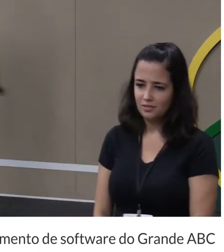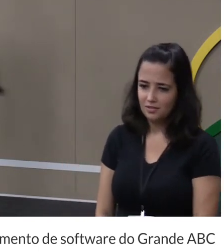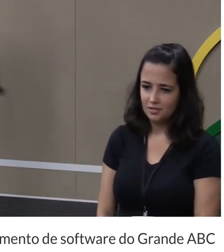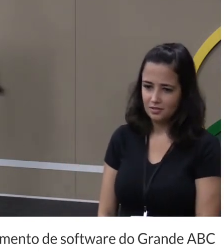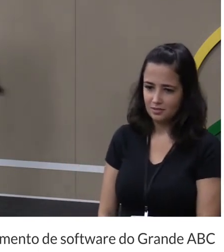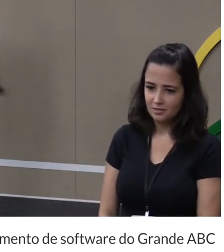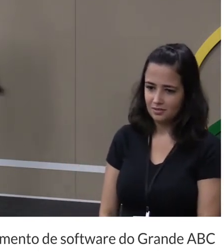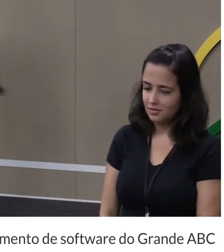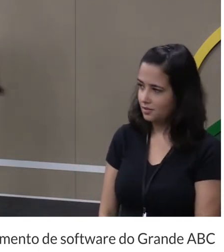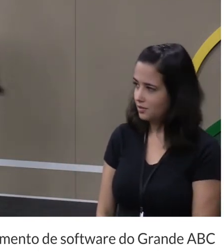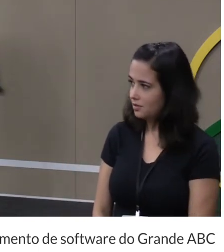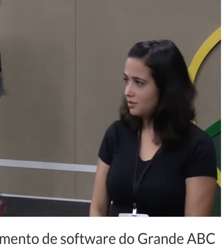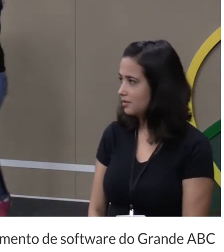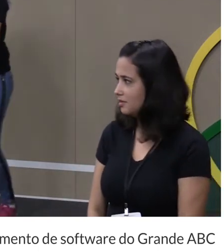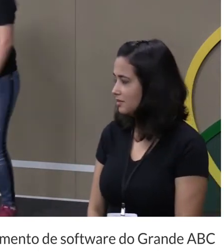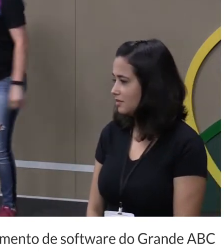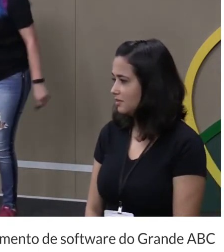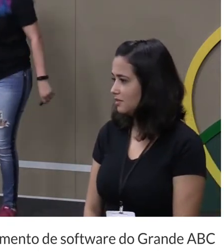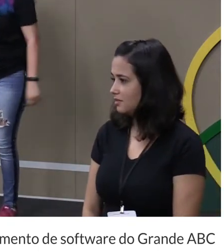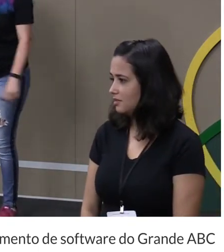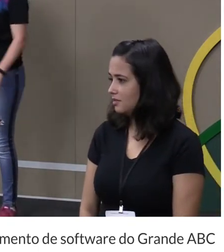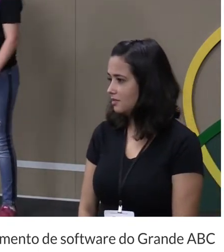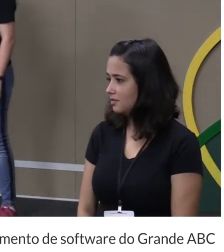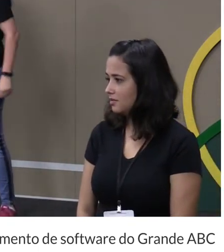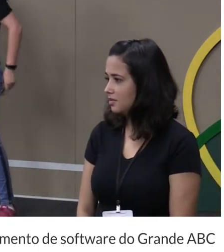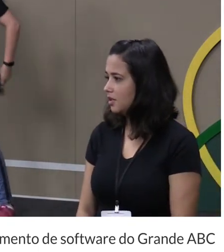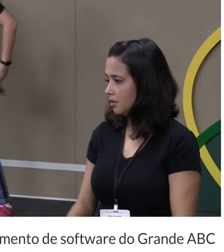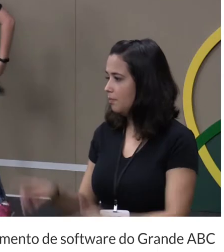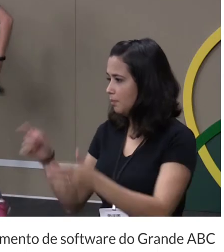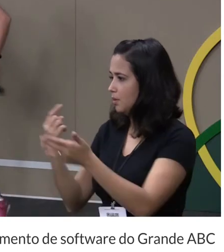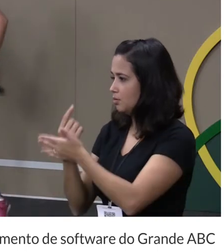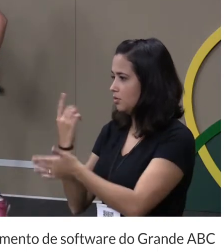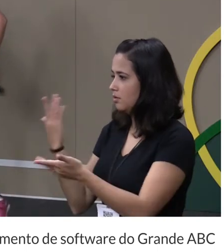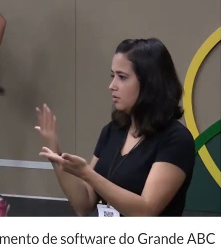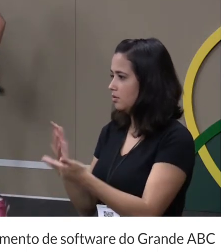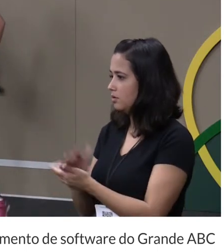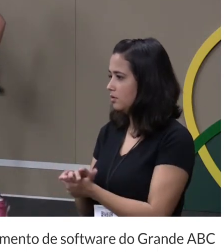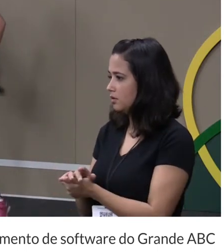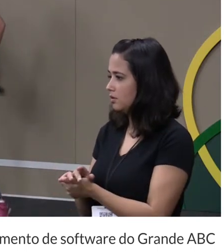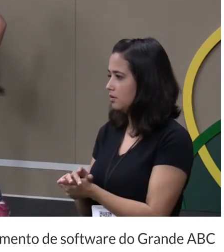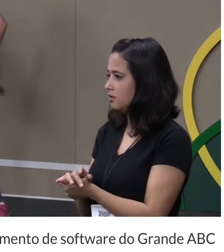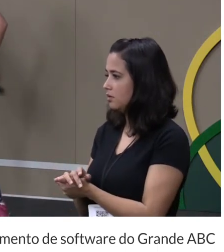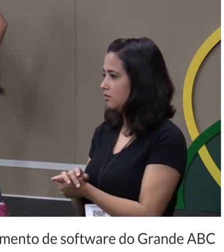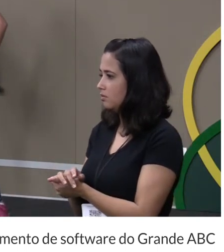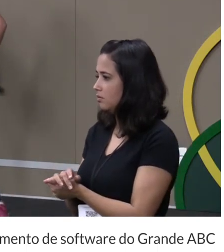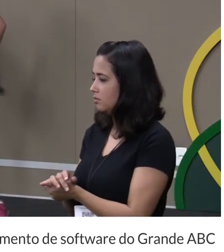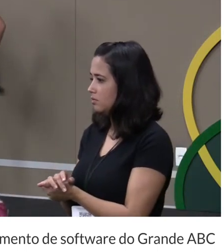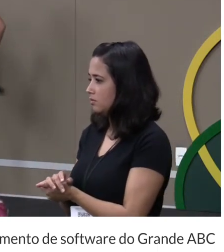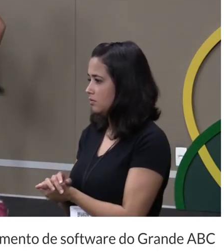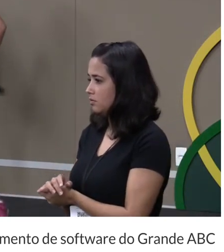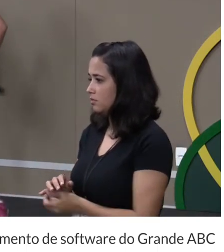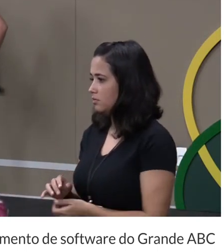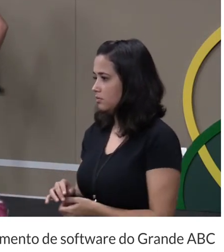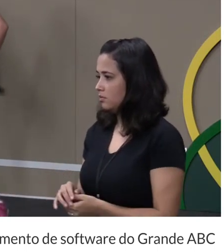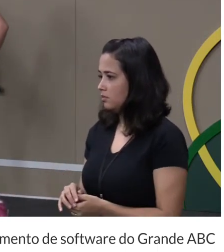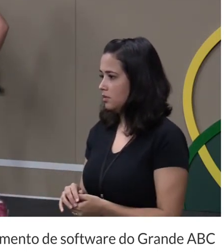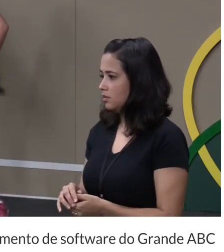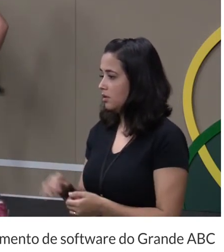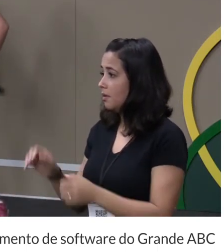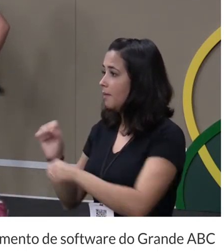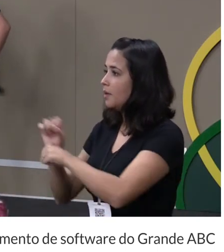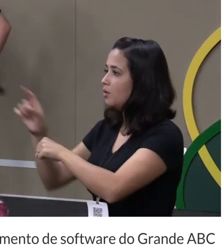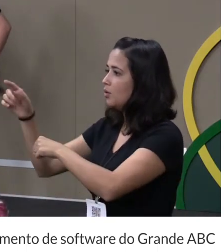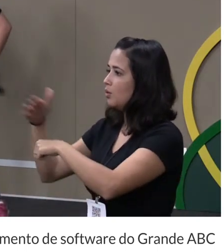essa criança não esse nos browsers mais antigos esses web companies eles